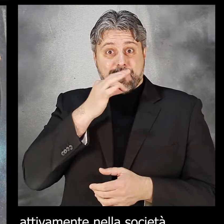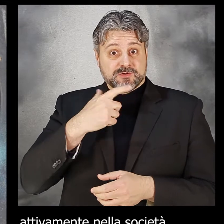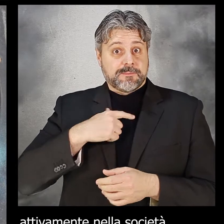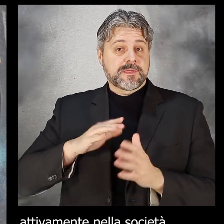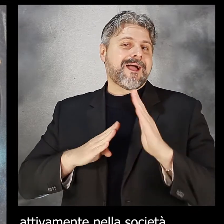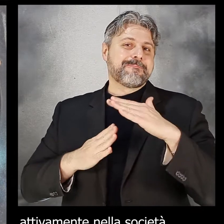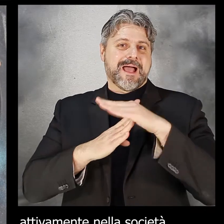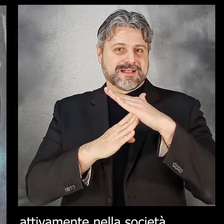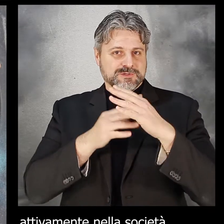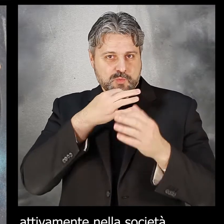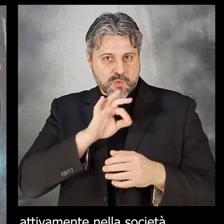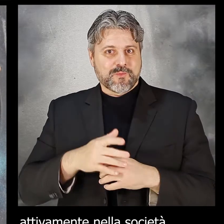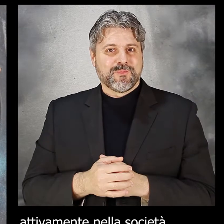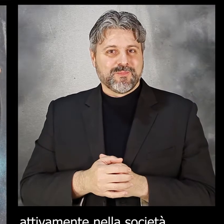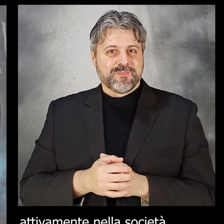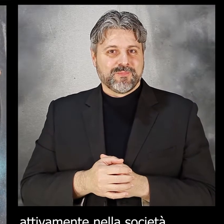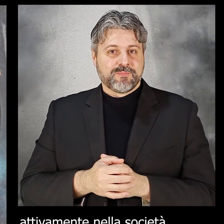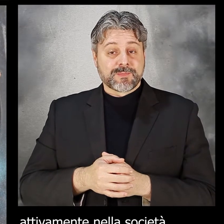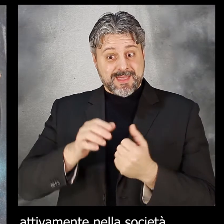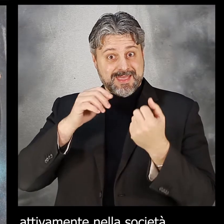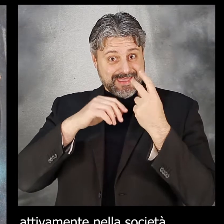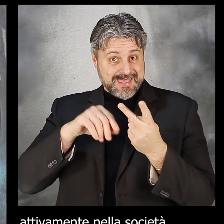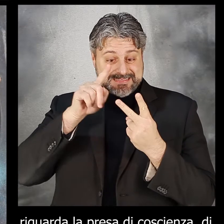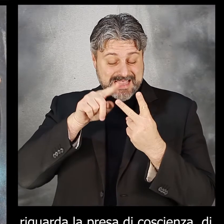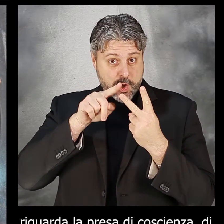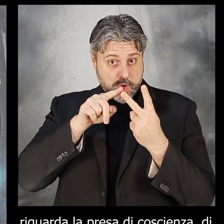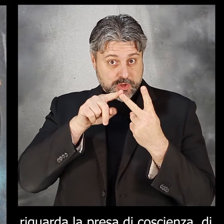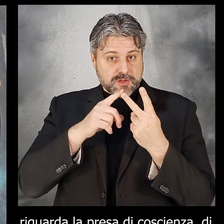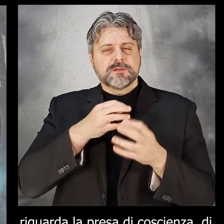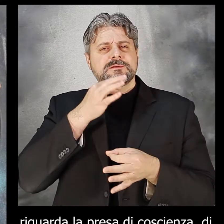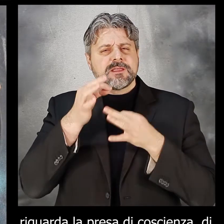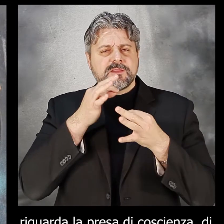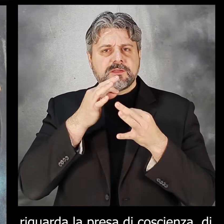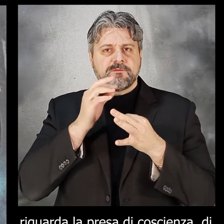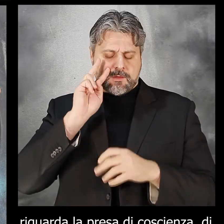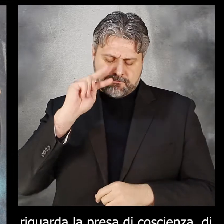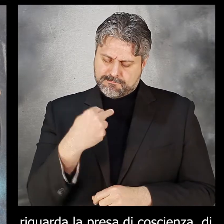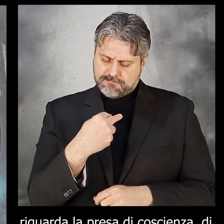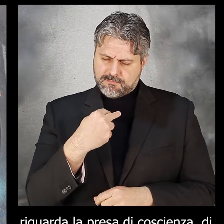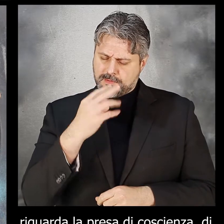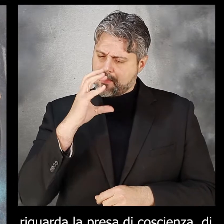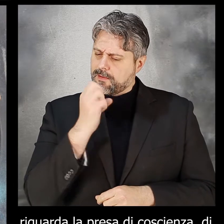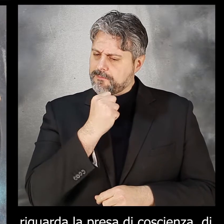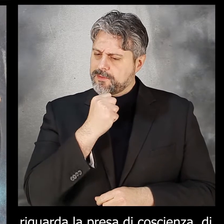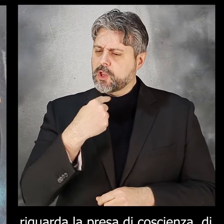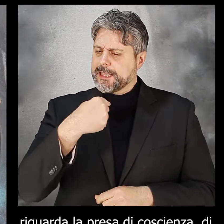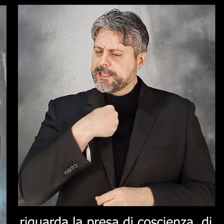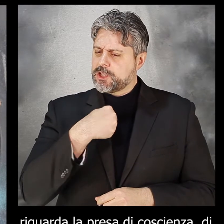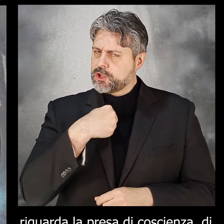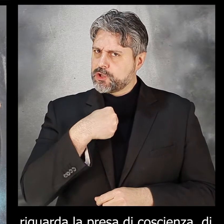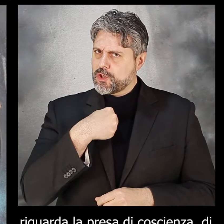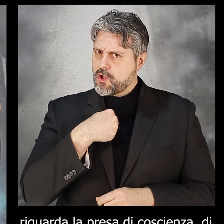capacità. Il secondo aspetto, invece, riguarda la presa di conscienza, di